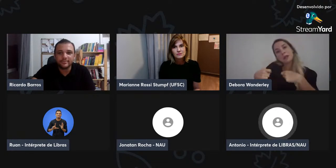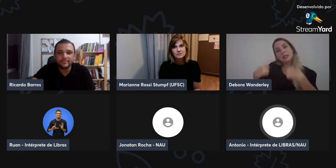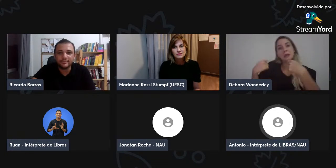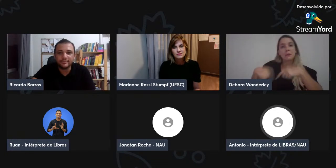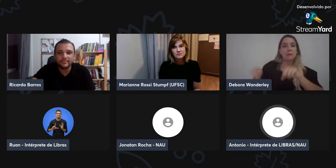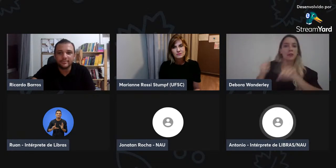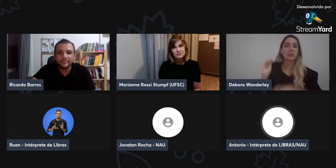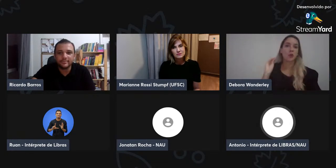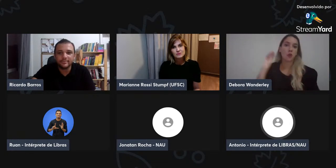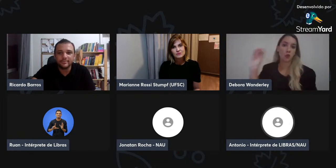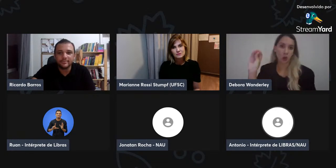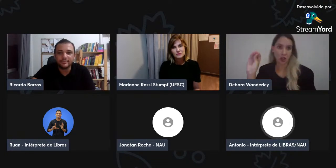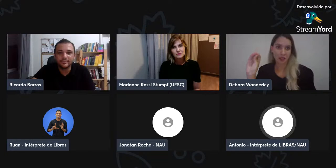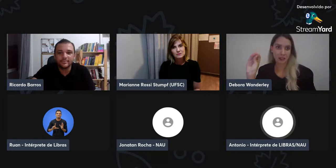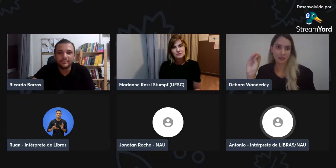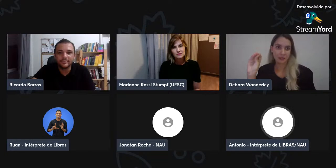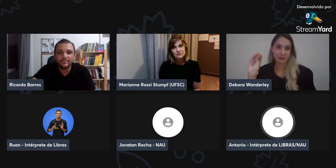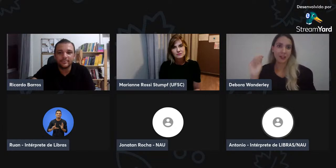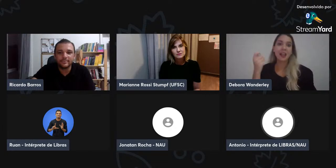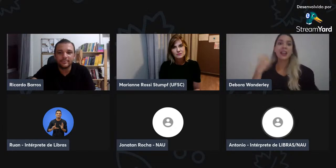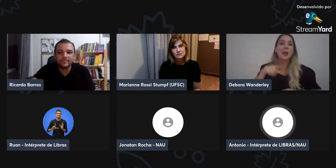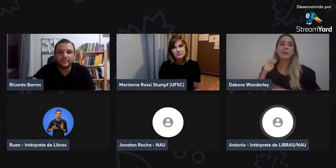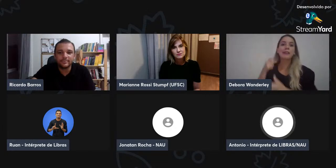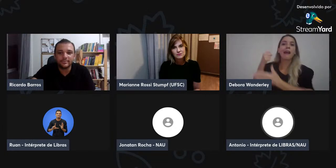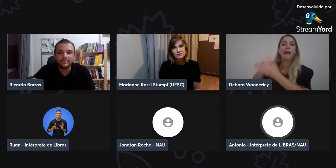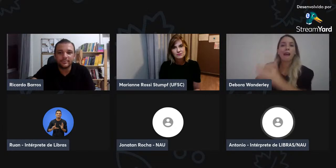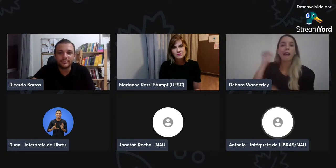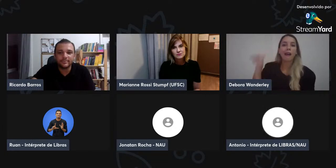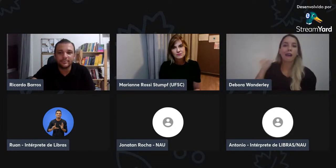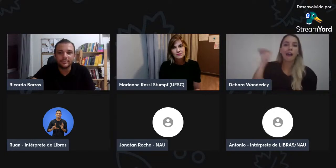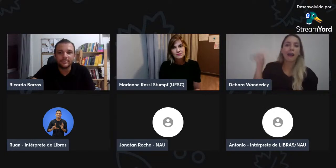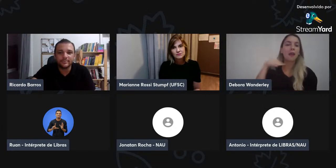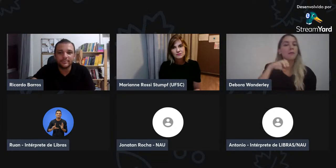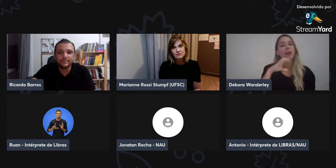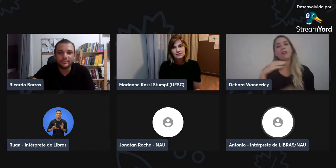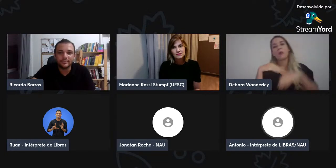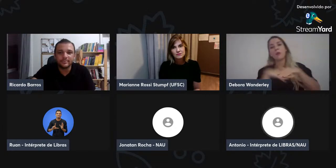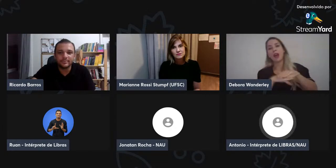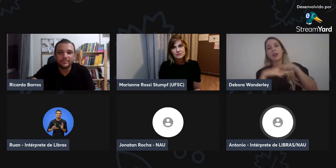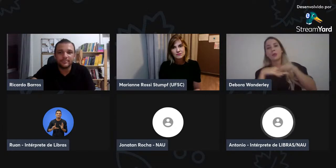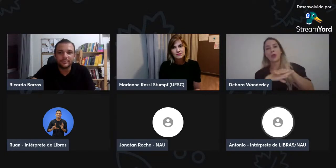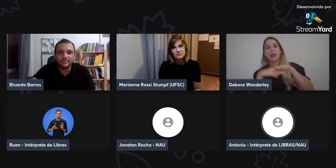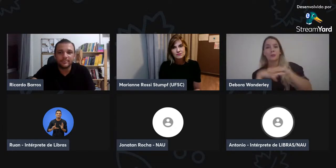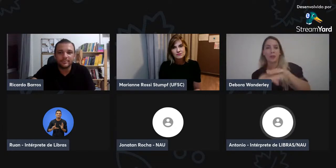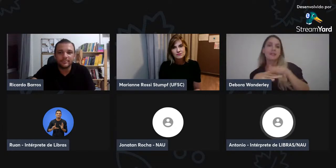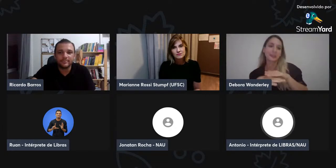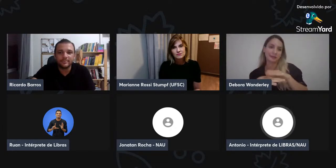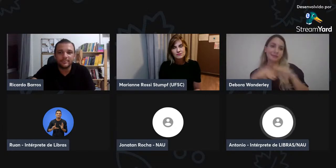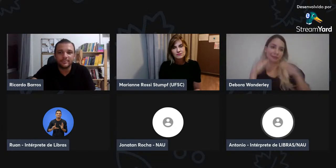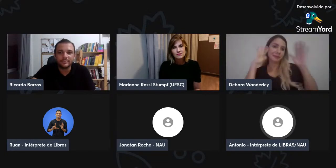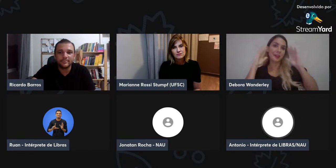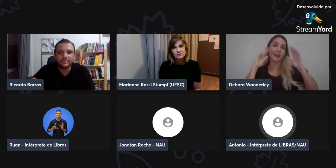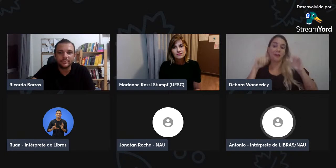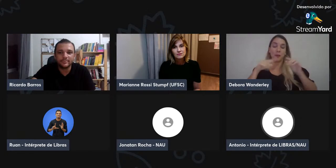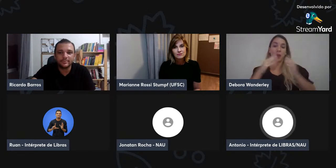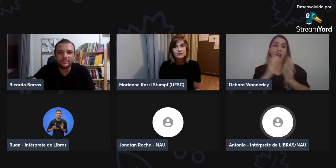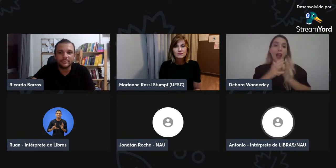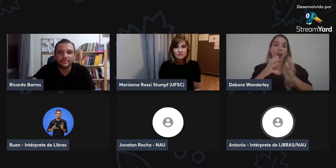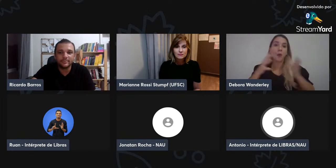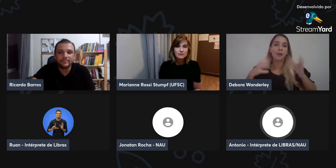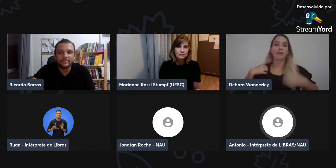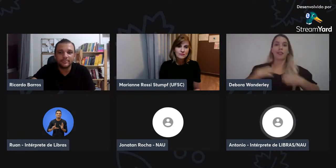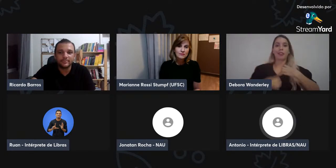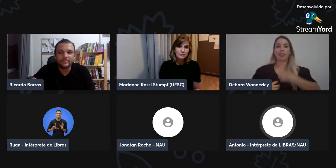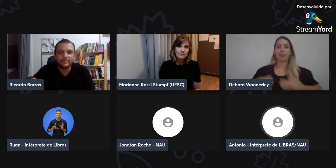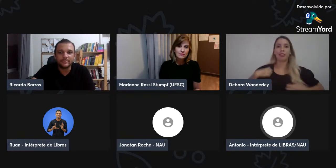agora, conversamos também, que precisamos o que? Colocar, não é só chamar, não é só fazer